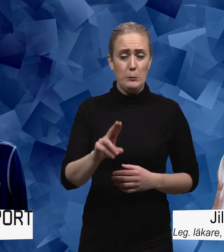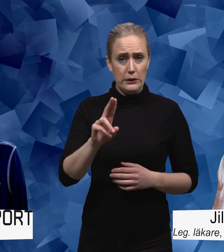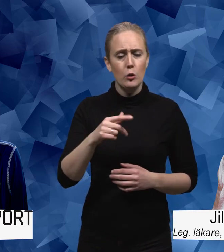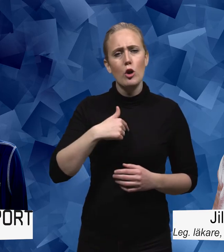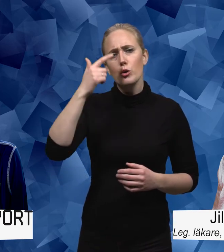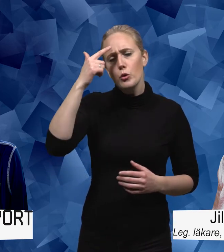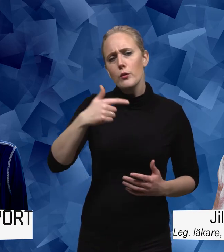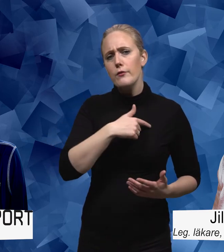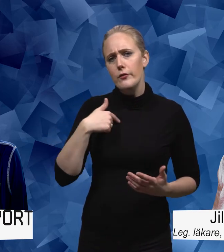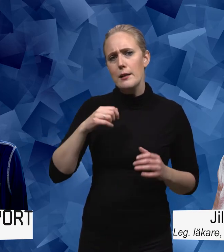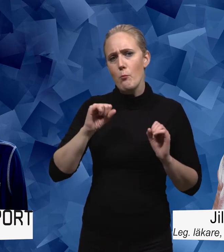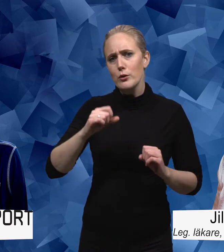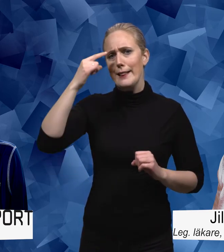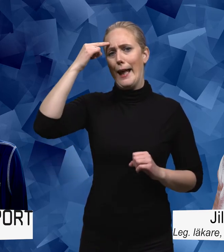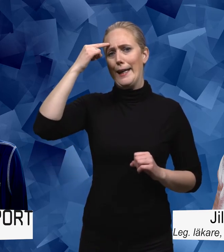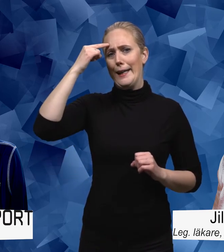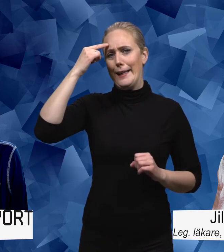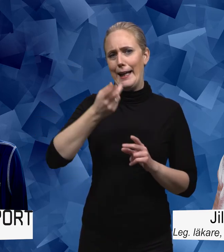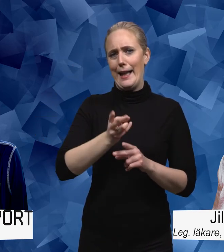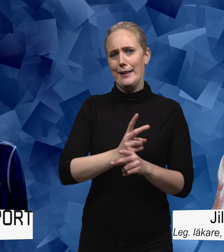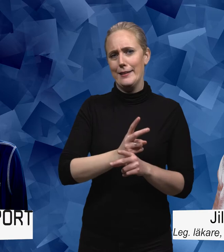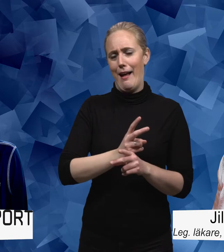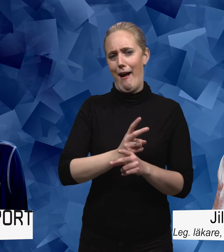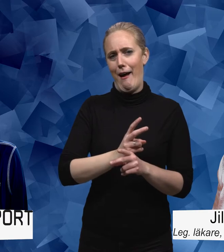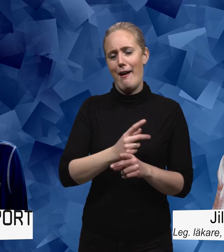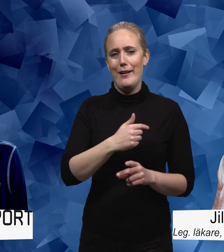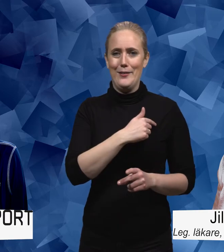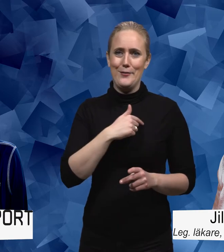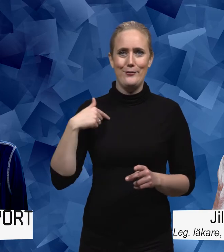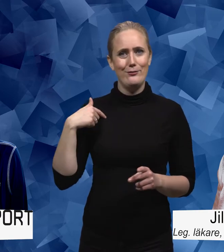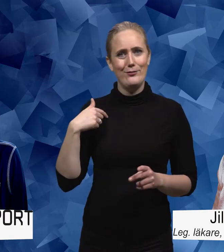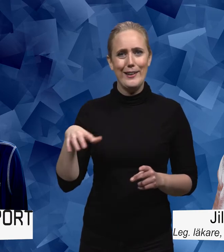där tror jag att vi får tänka till alla vi som har fått förändrade